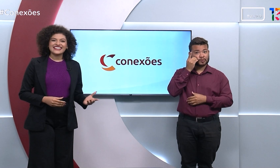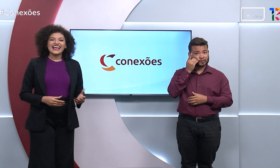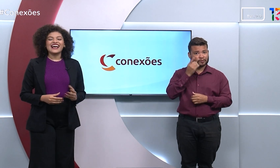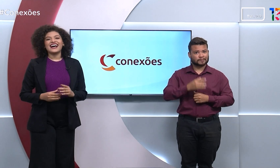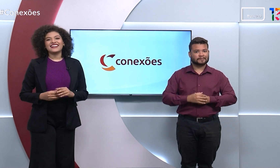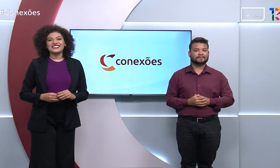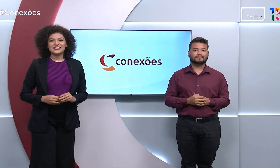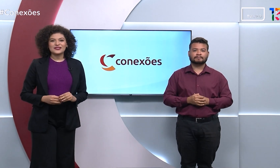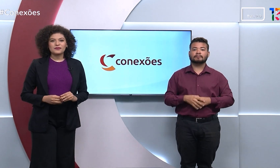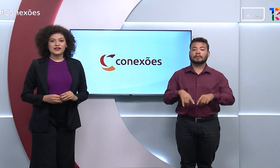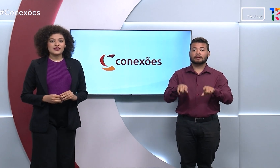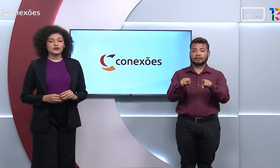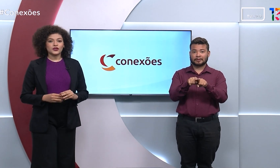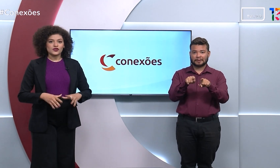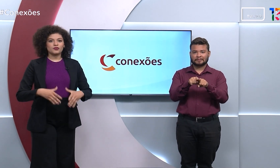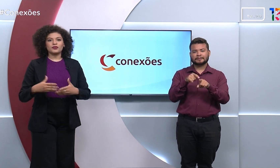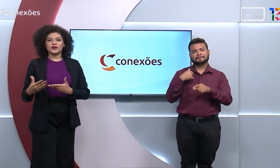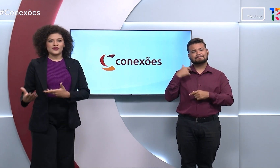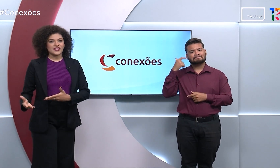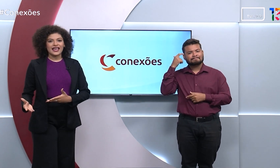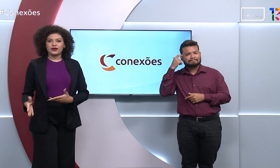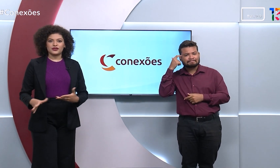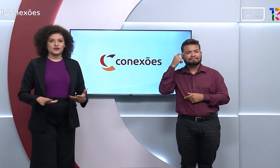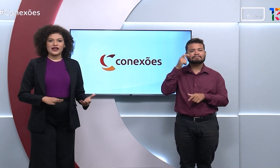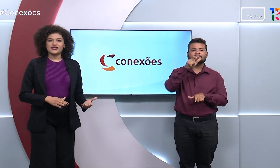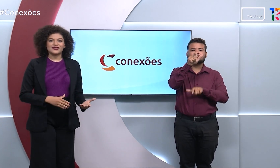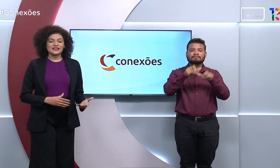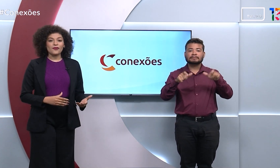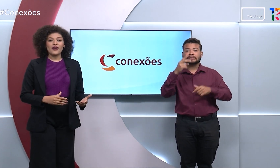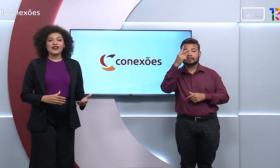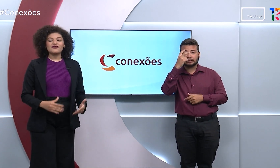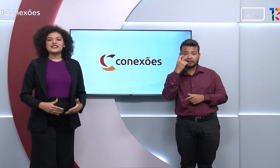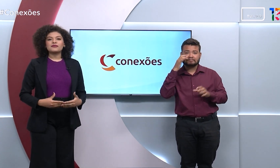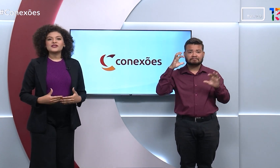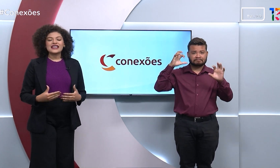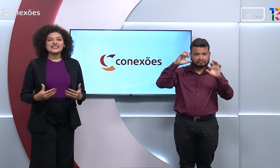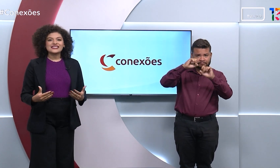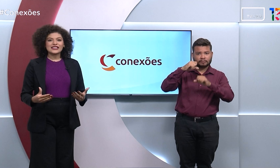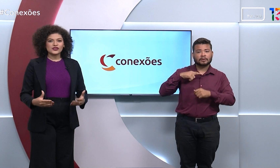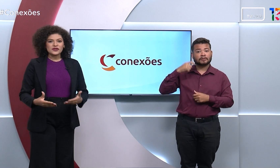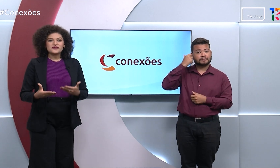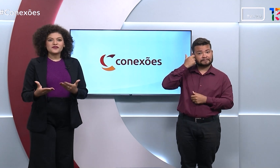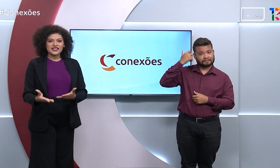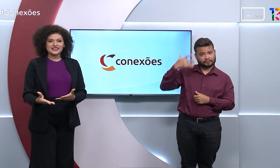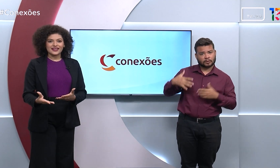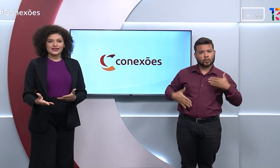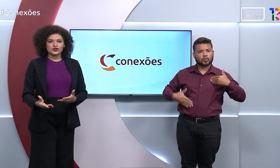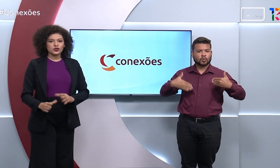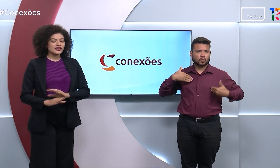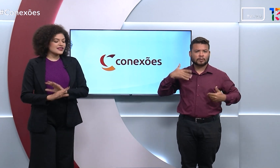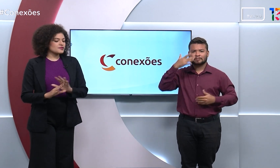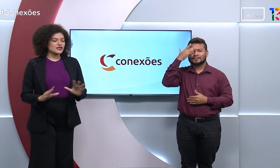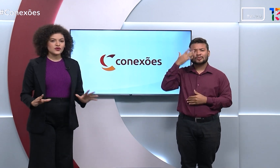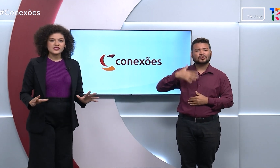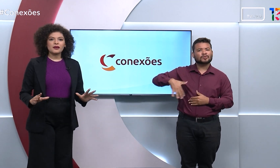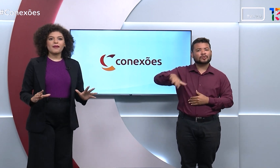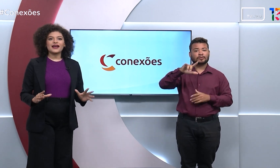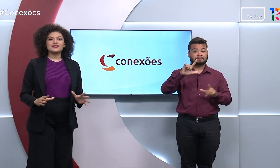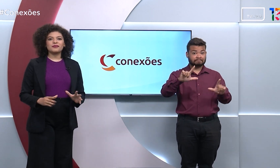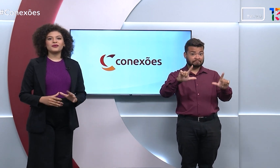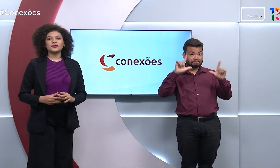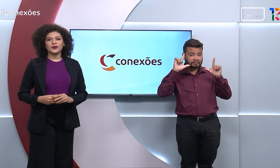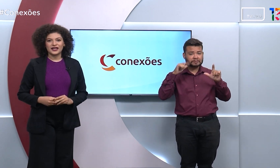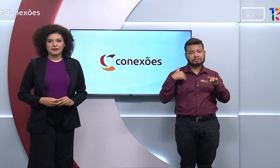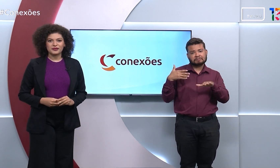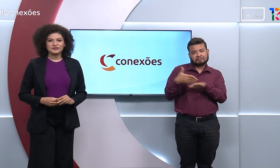Além disso, pensando em nosso público cego e de baixa visão, fazemos as descrições físicas de todas as pessoas que